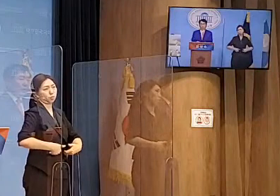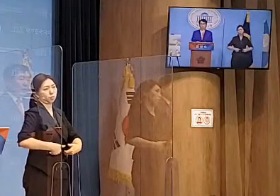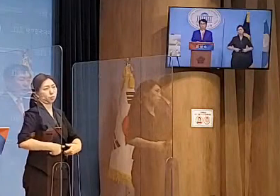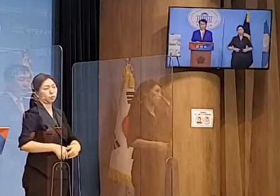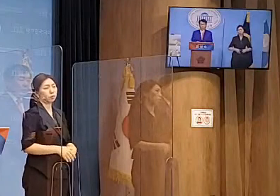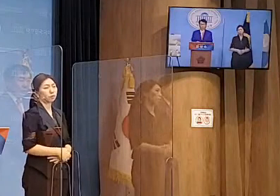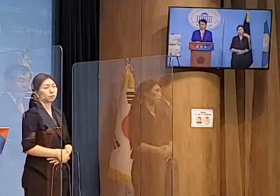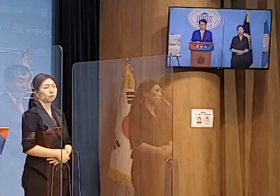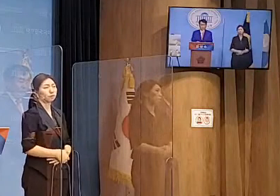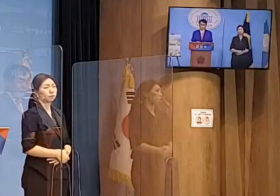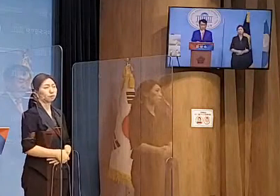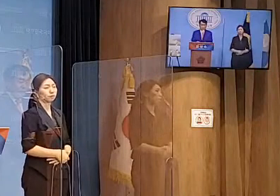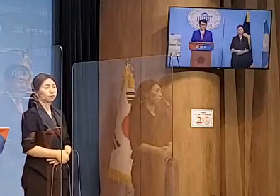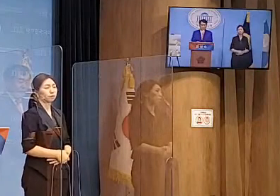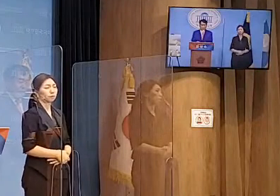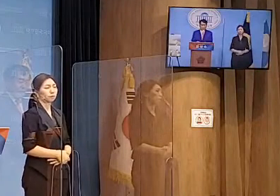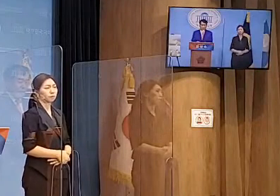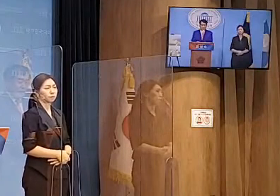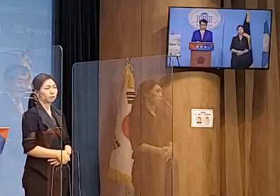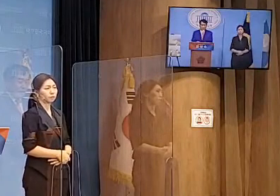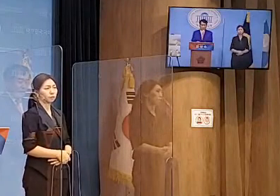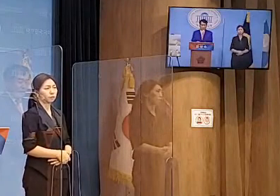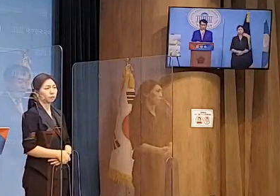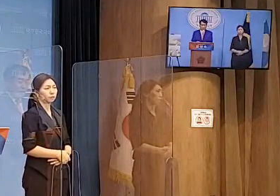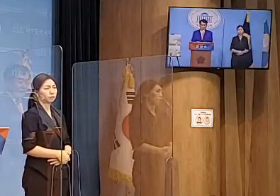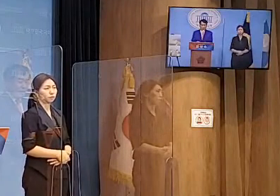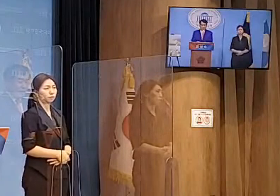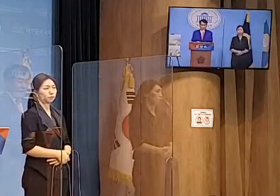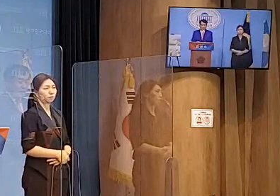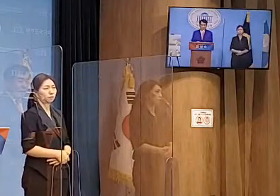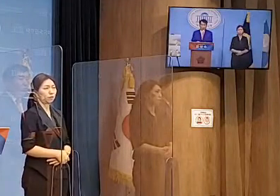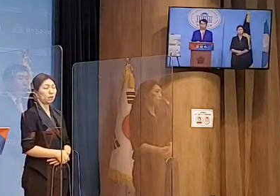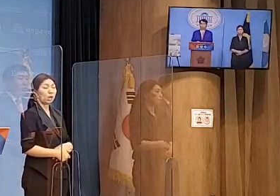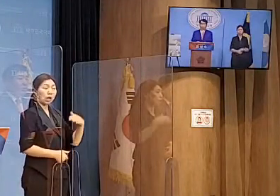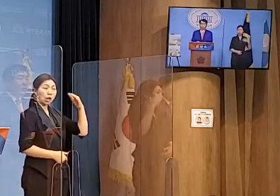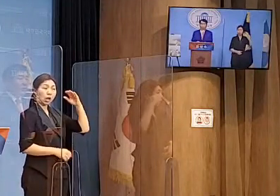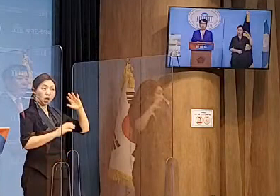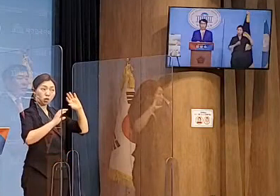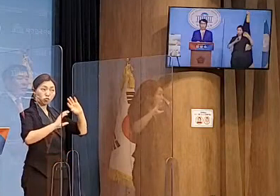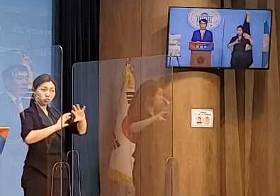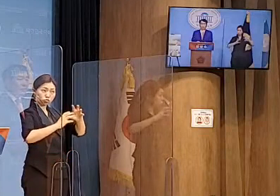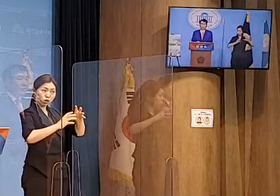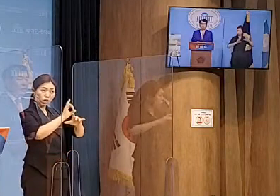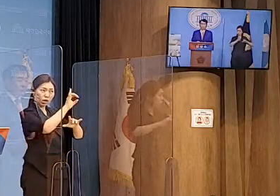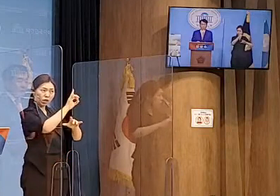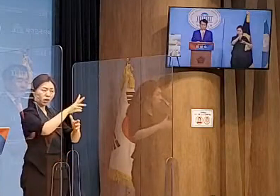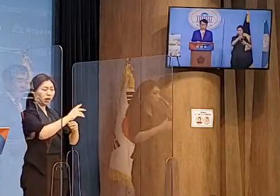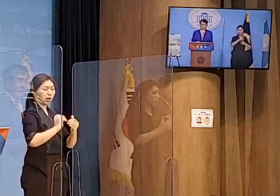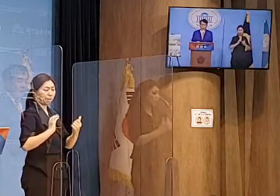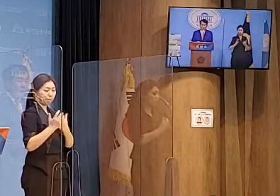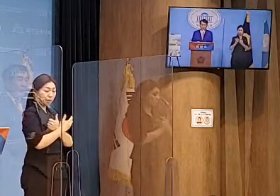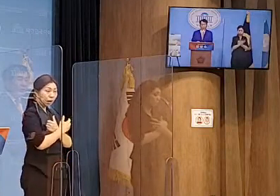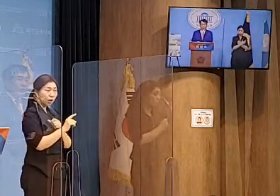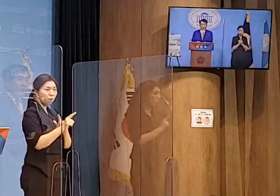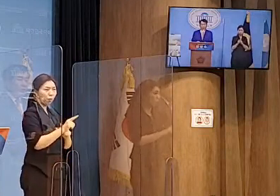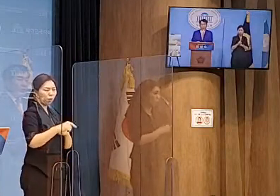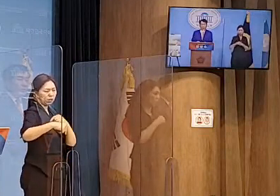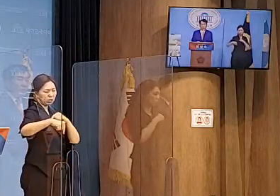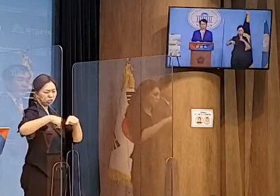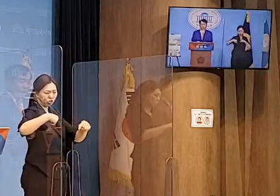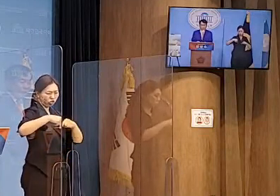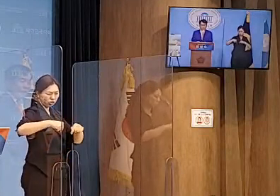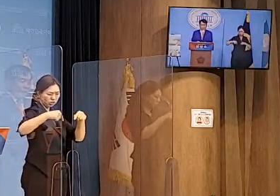나가야 합니다. 또한 한 국가의 안보는 정치적 타협의 대상이